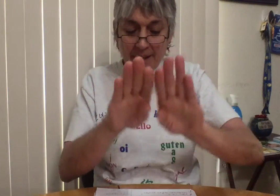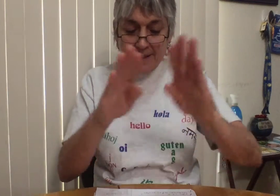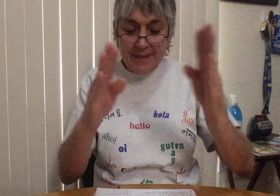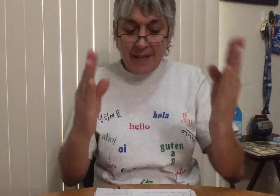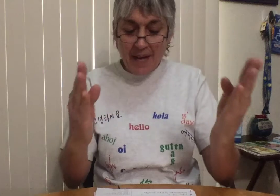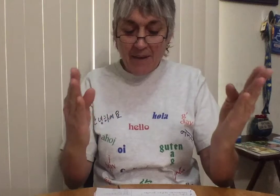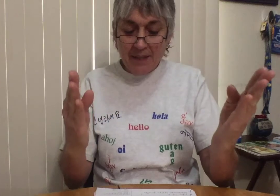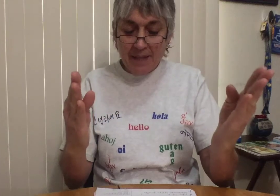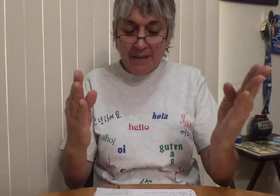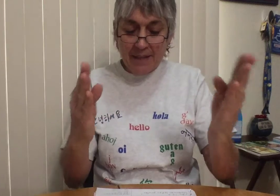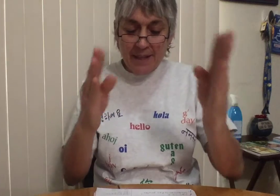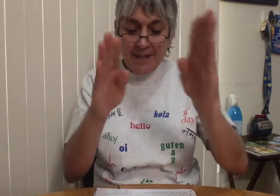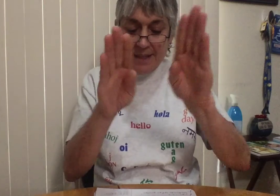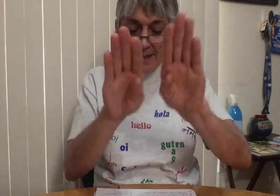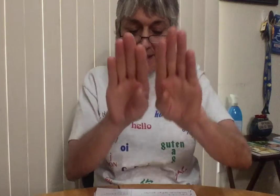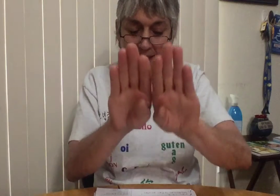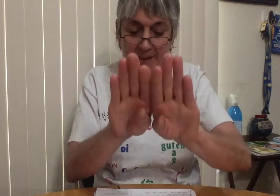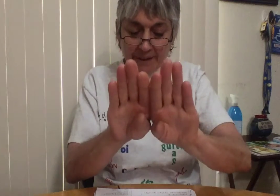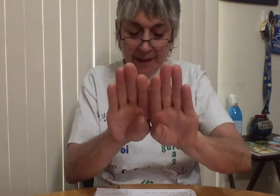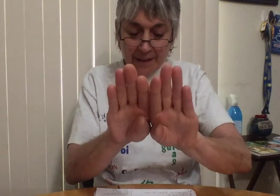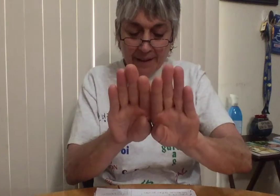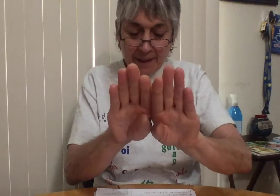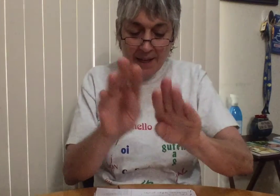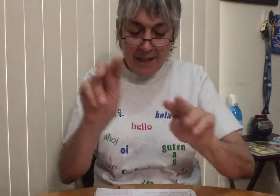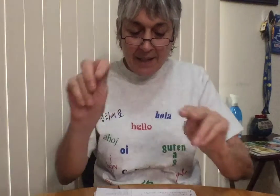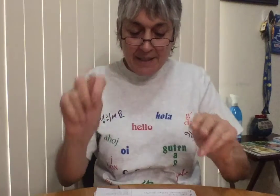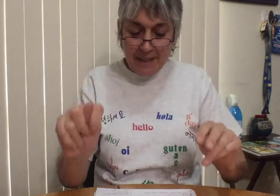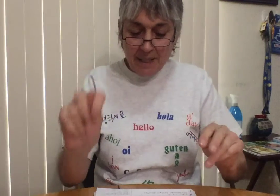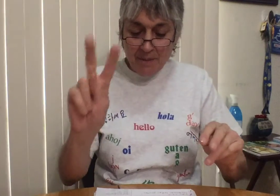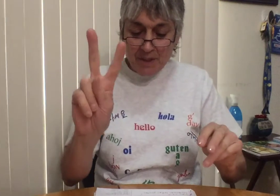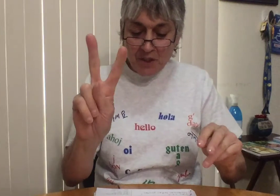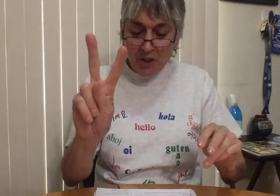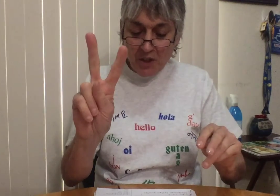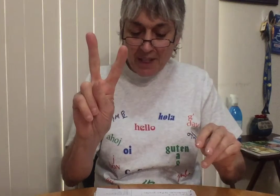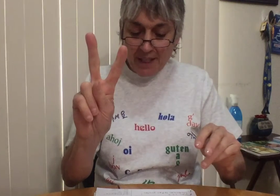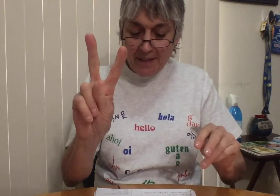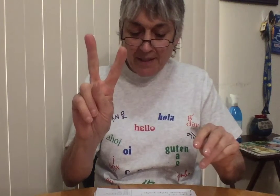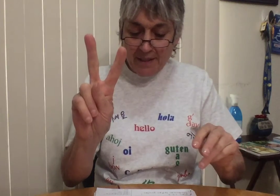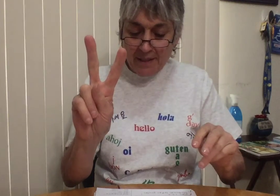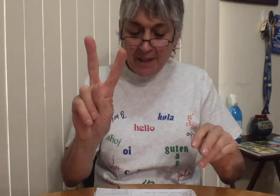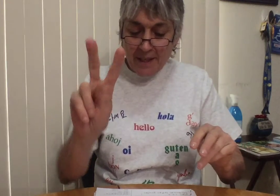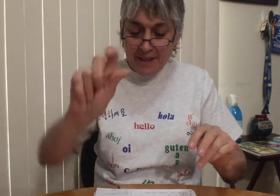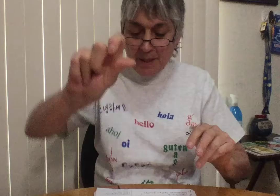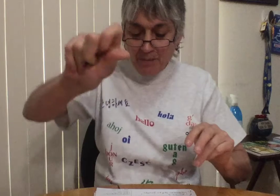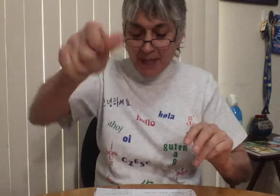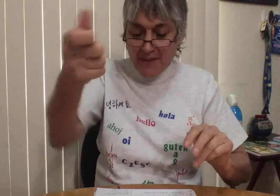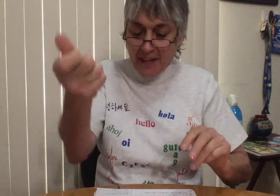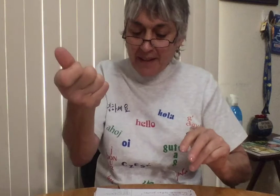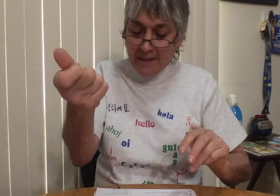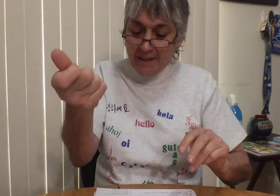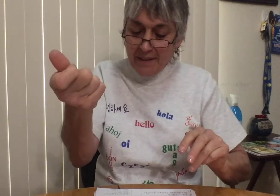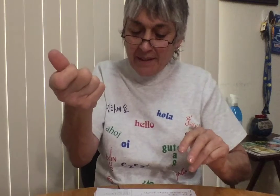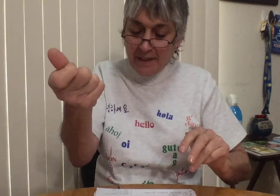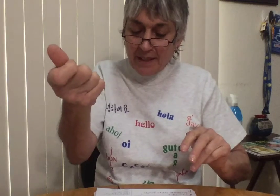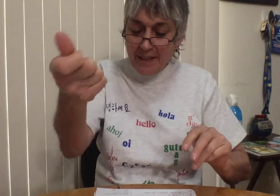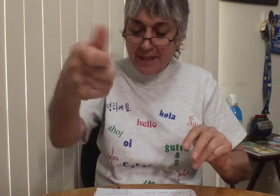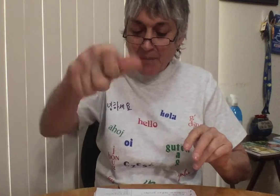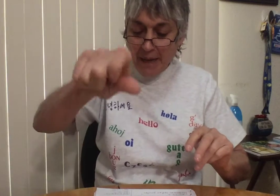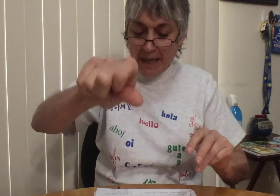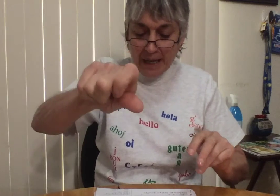se abren, se cierran. Las televisiones se prenden y se apagan,